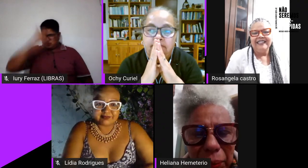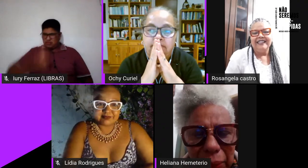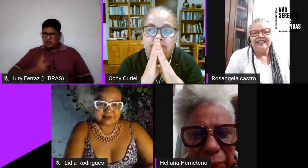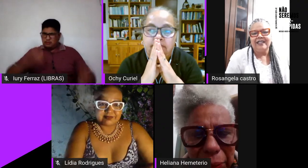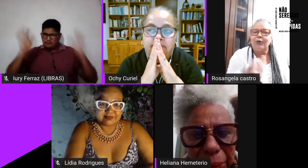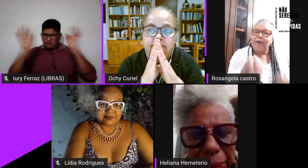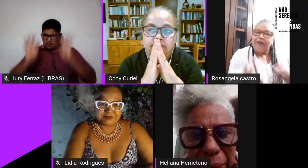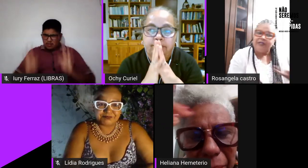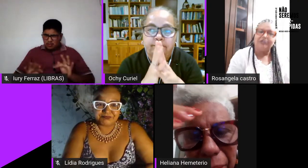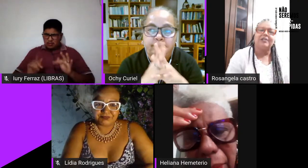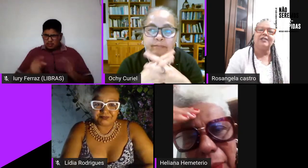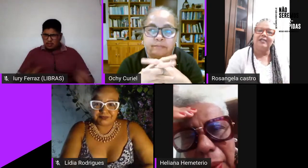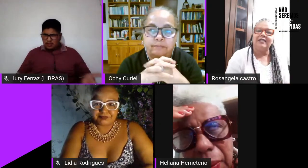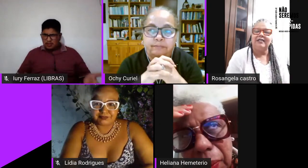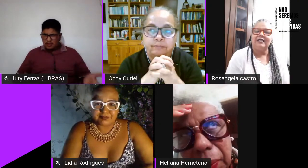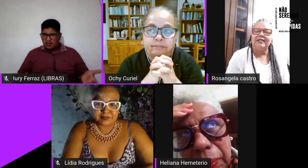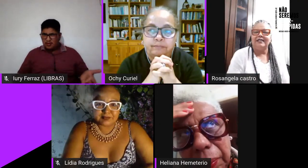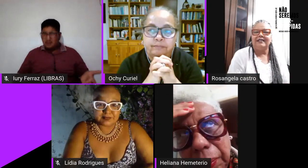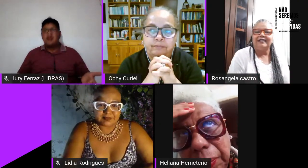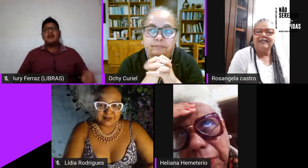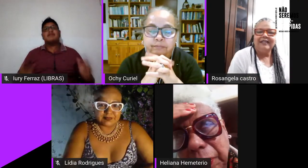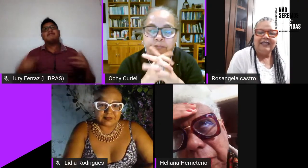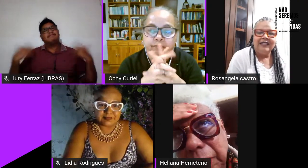então eu penso que